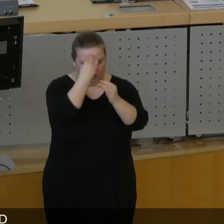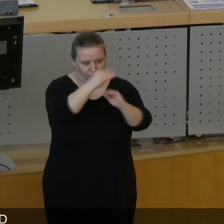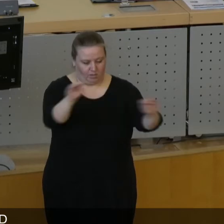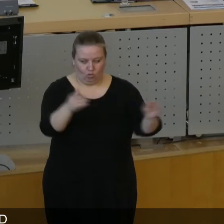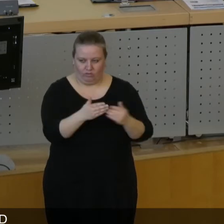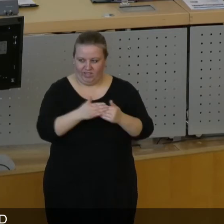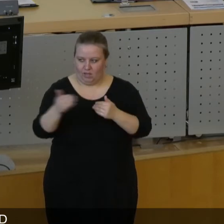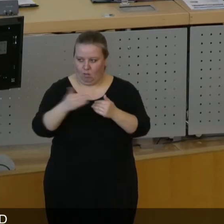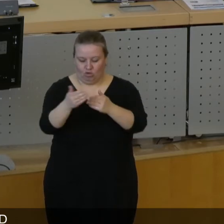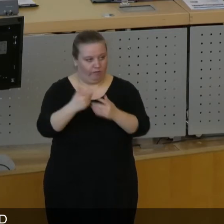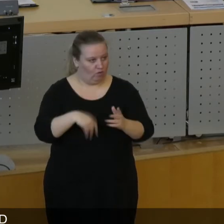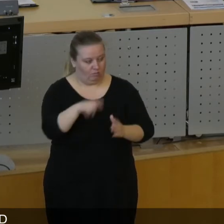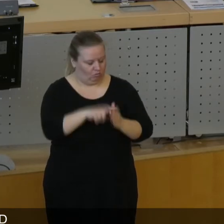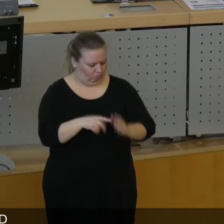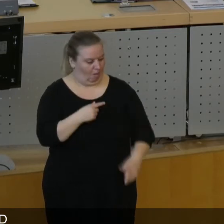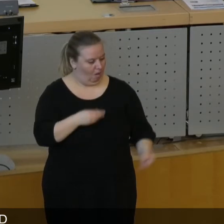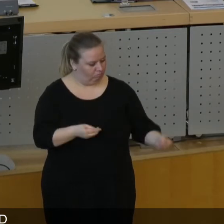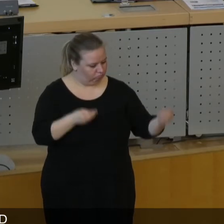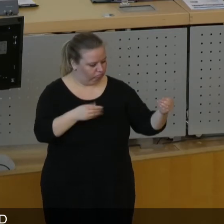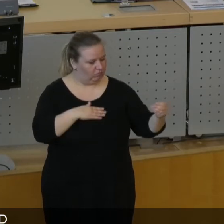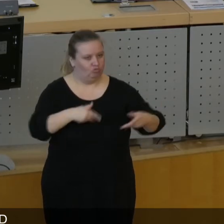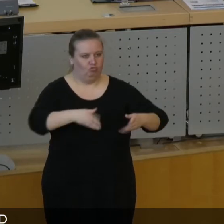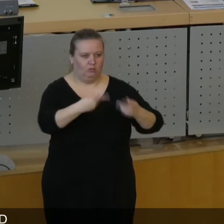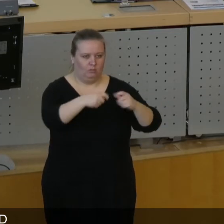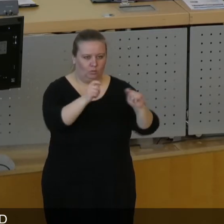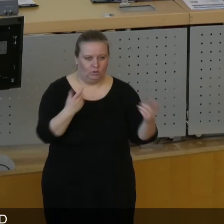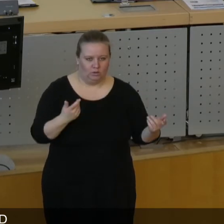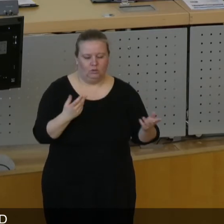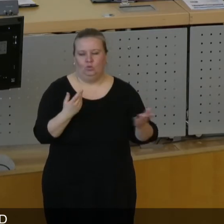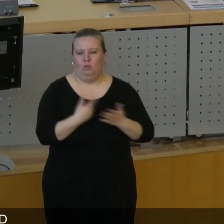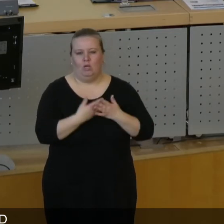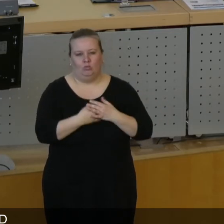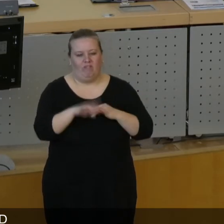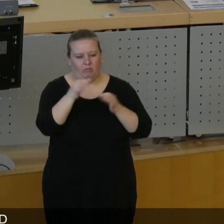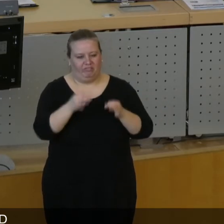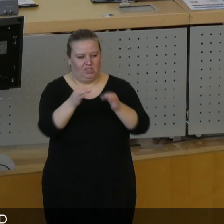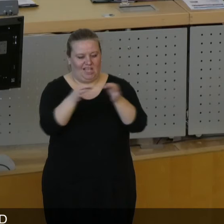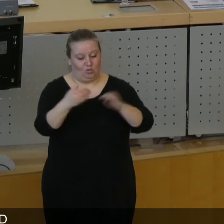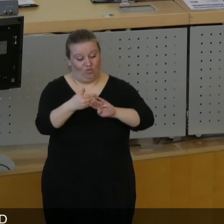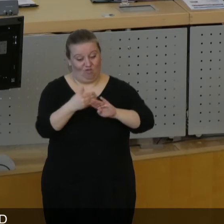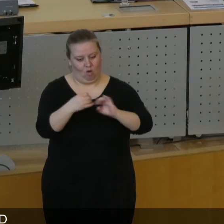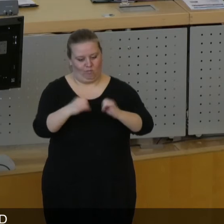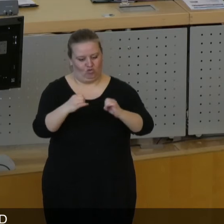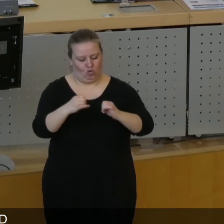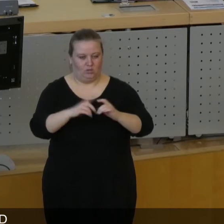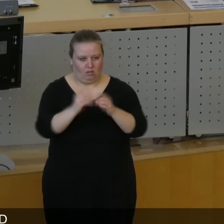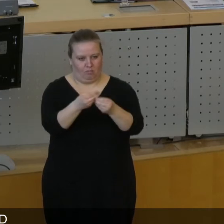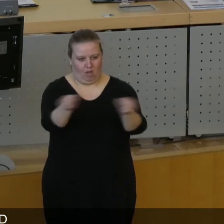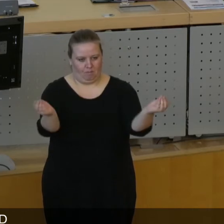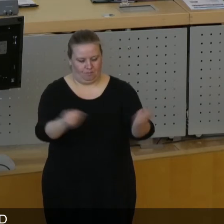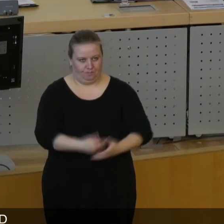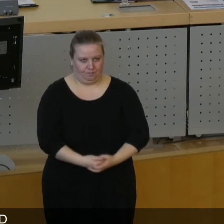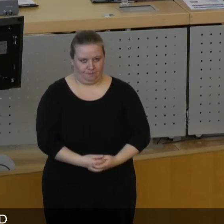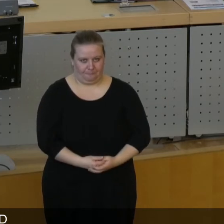Nachbarschaft und die Menschen darauf aufmerksam gemacht werden oder wenn eine Satzung kurz vorm Beschluss hier im Stadtrat steht.